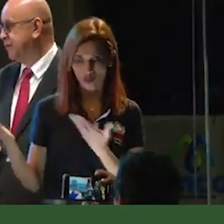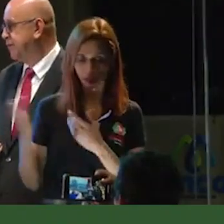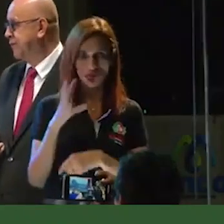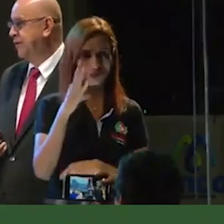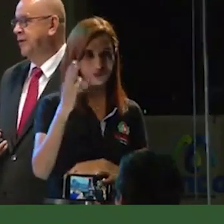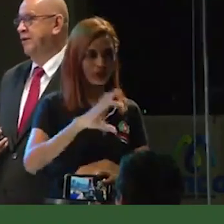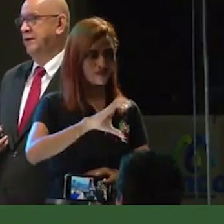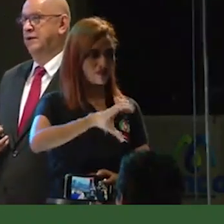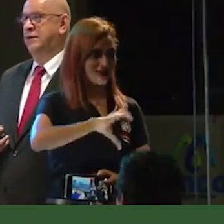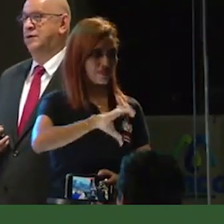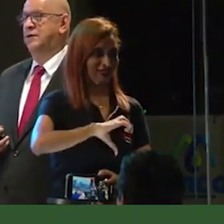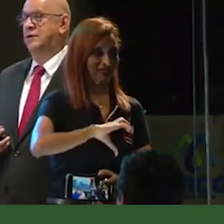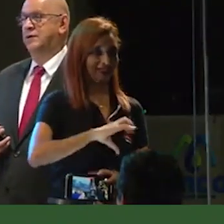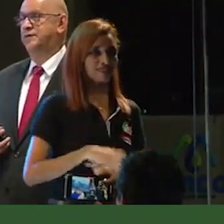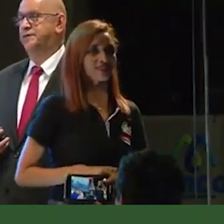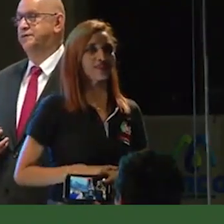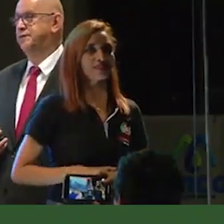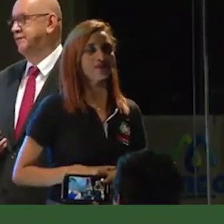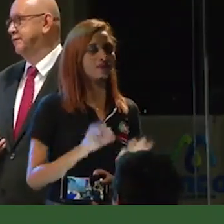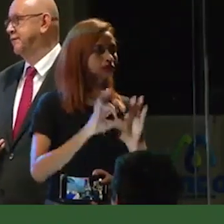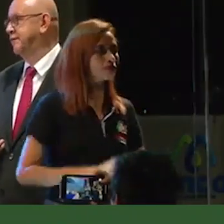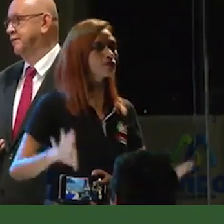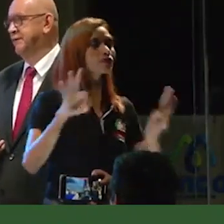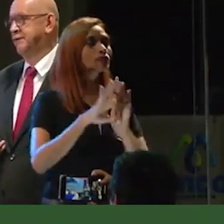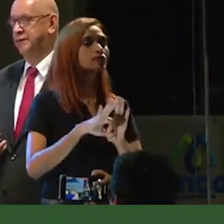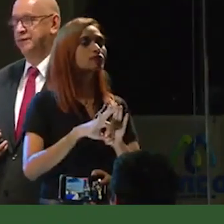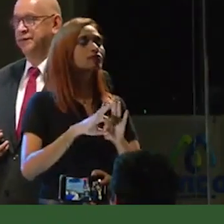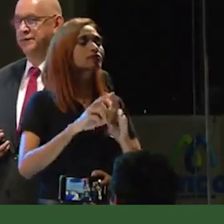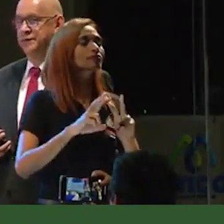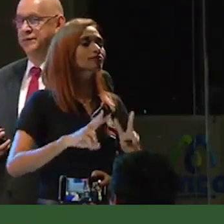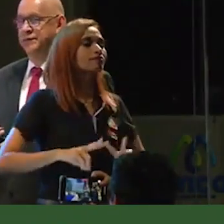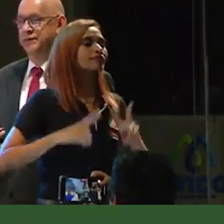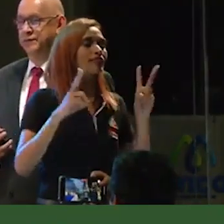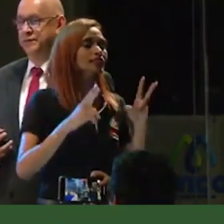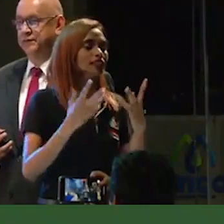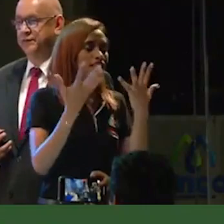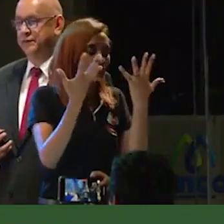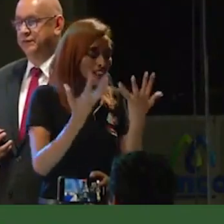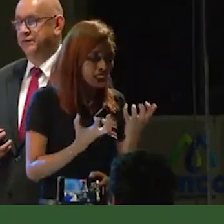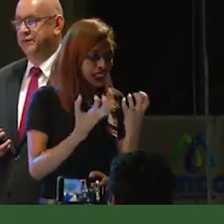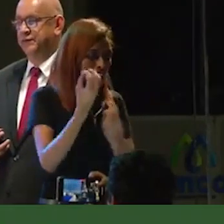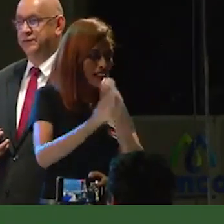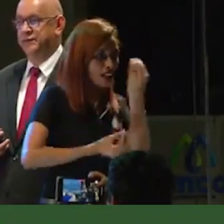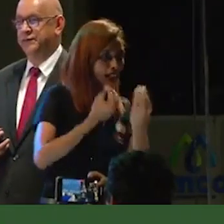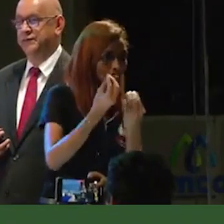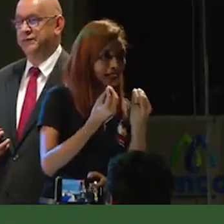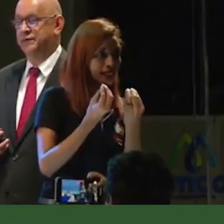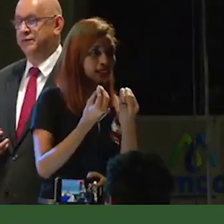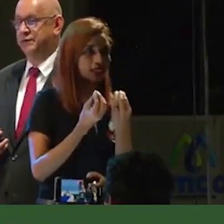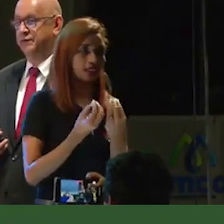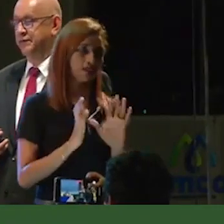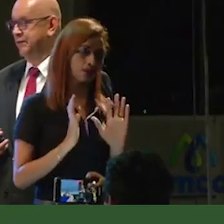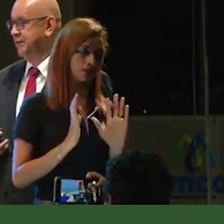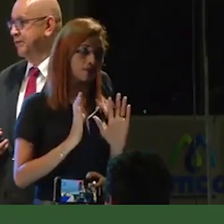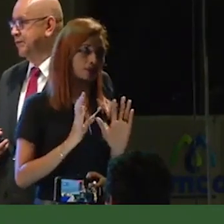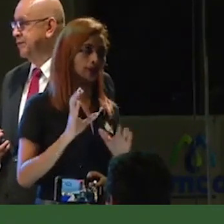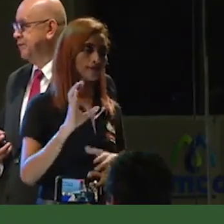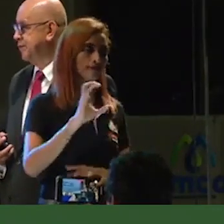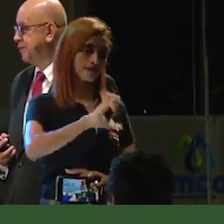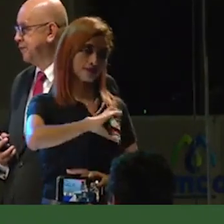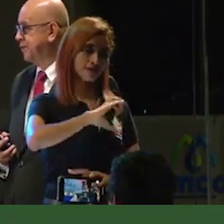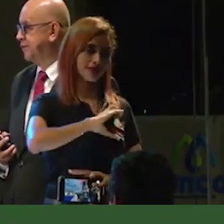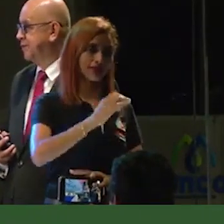Calarca, que lo más importante en esta vida es la voluntad y la actitud frente a las cosas. Y el señor alcalde